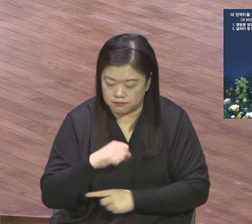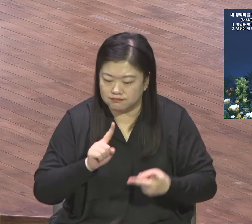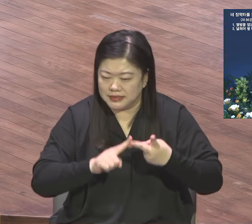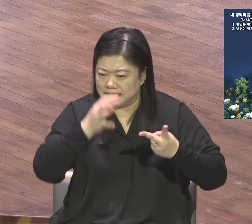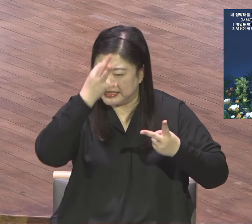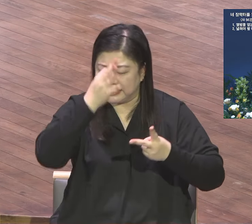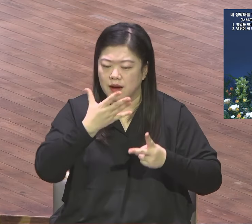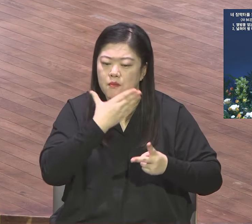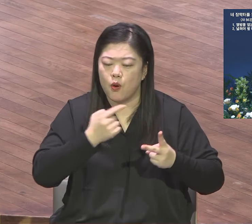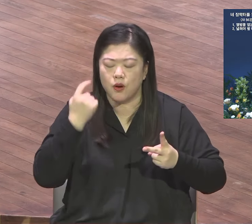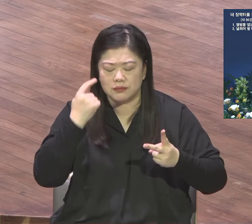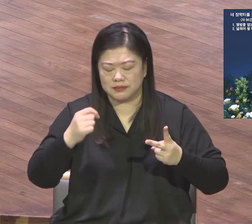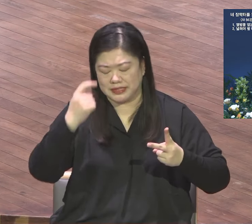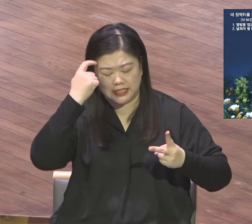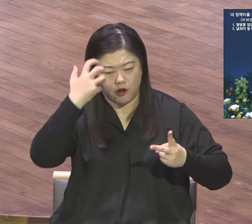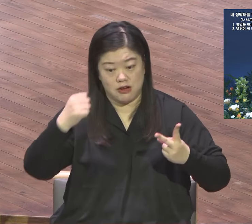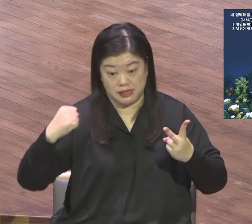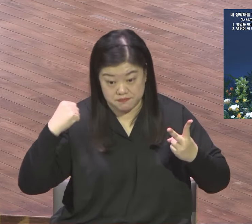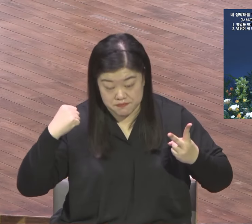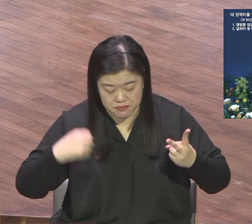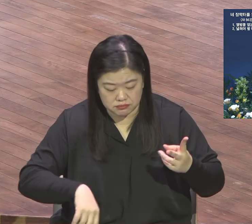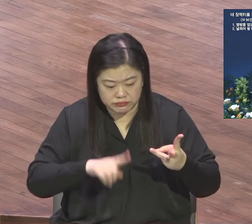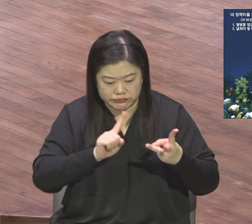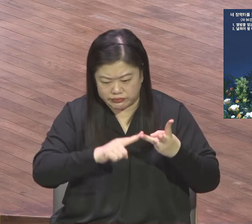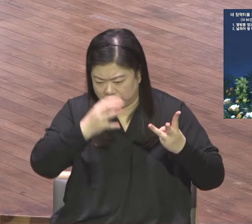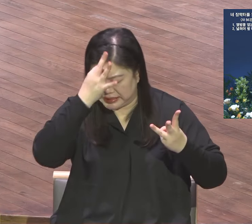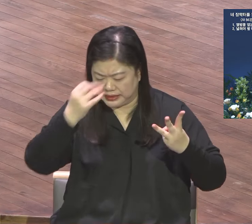세밀하게 구체적으로 사실적으로 기도해보세요